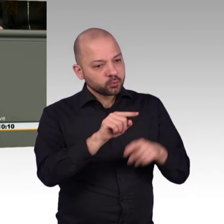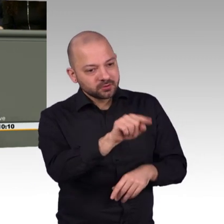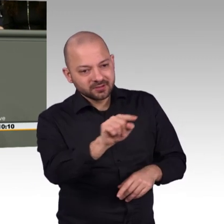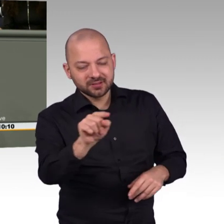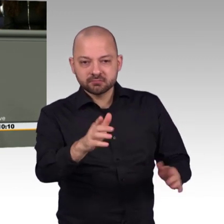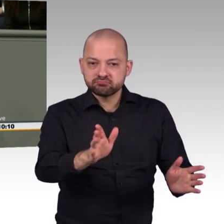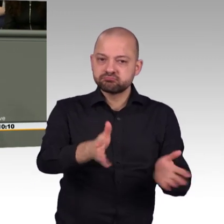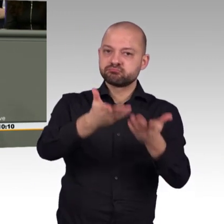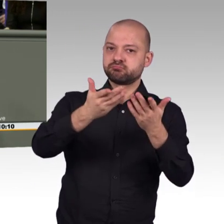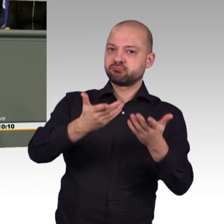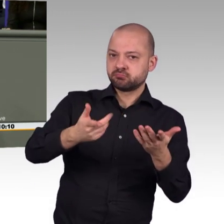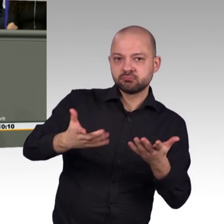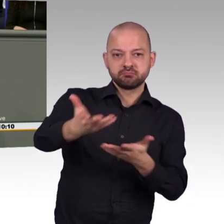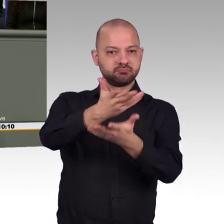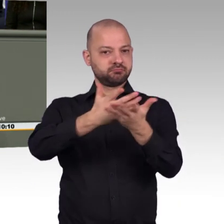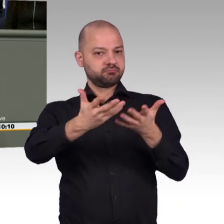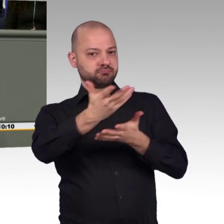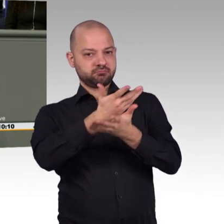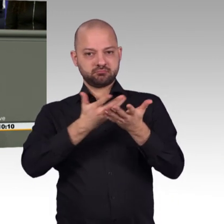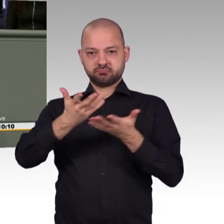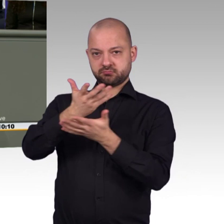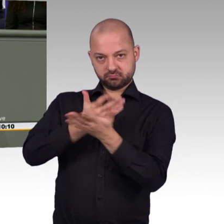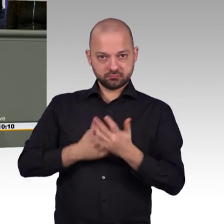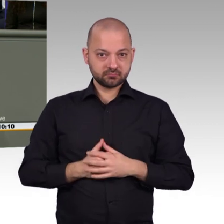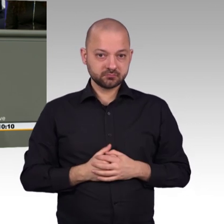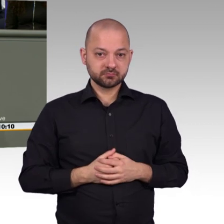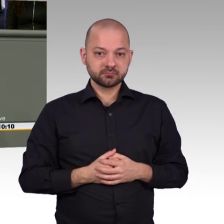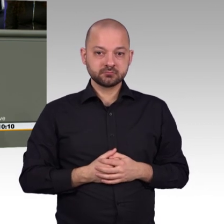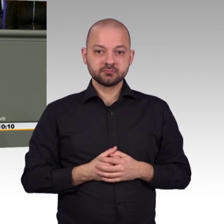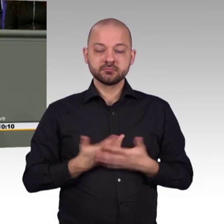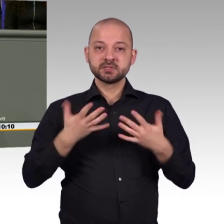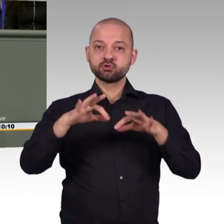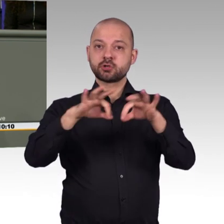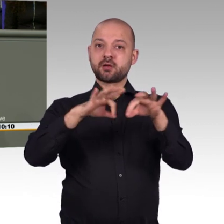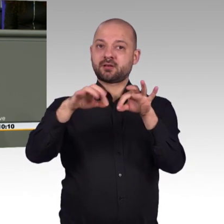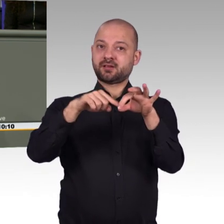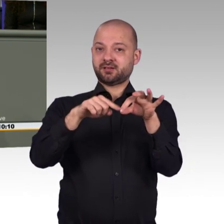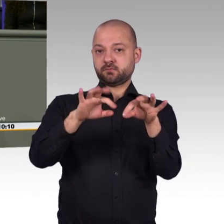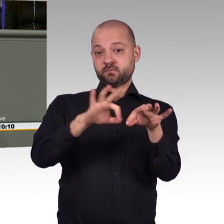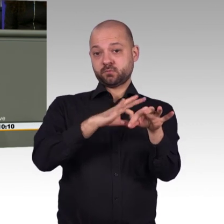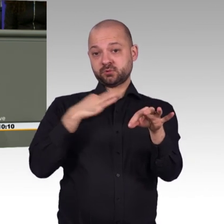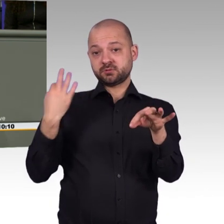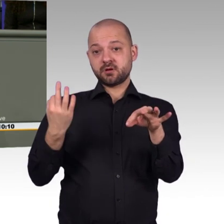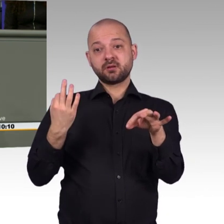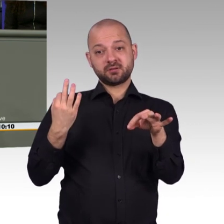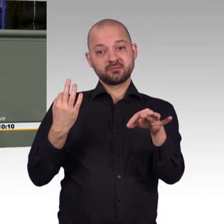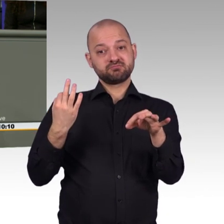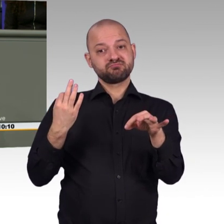Daseinsvorsorge. Das muss jetzt kommen. Und das hat hier hoffentlich der Letzte auch verstanden. Und die eigentliche Frage ist doch, was kommt jetzt?